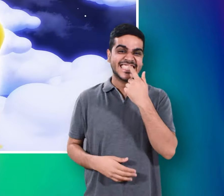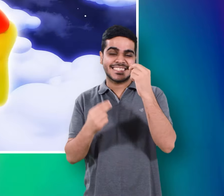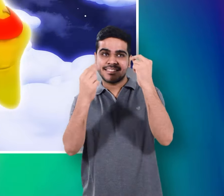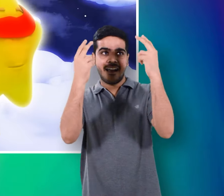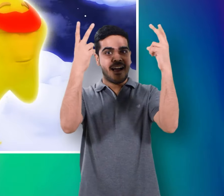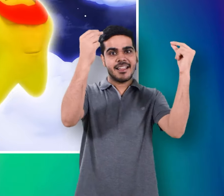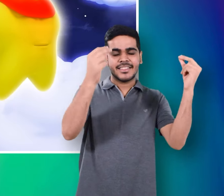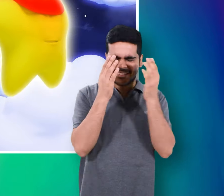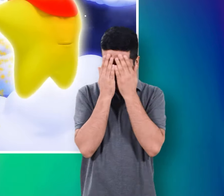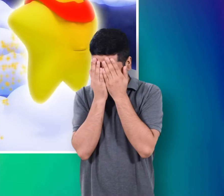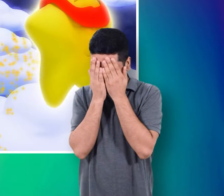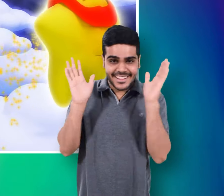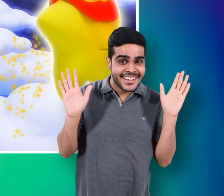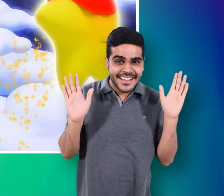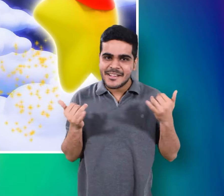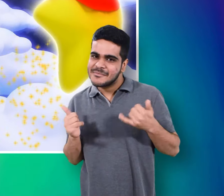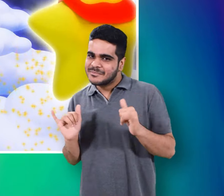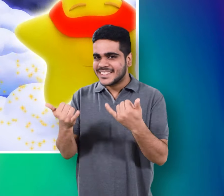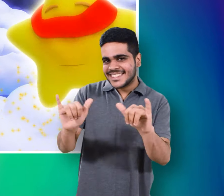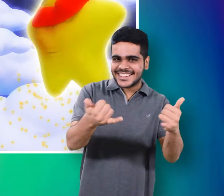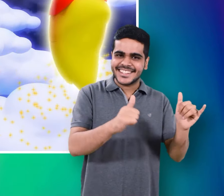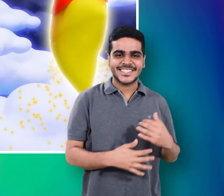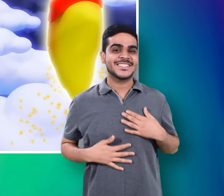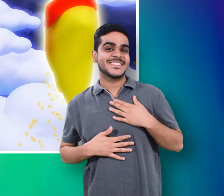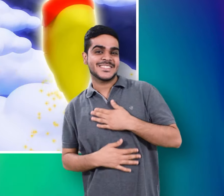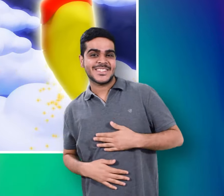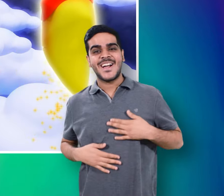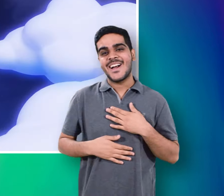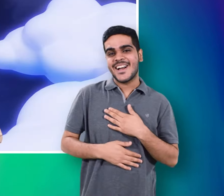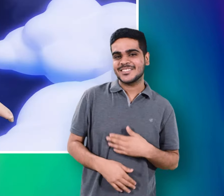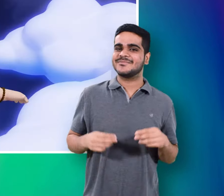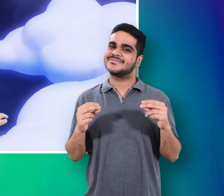दारों के संगाग में चूले खेल के दिल पहलाएगा